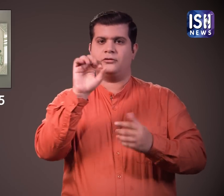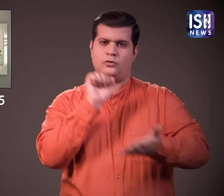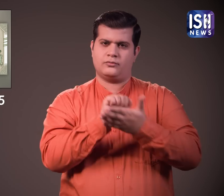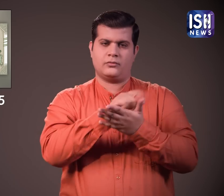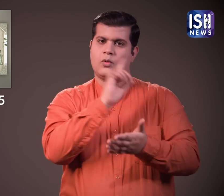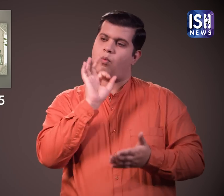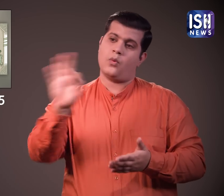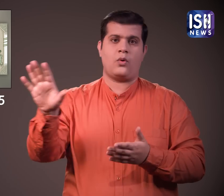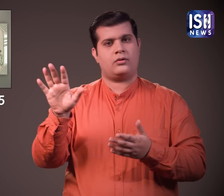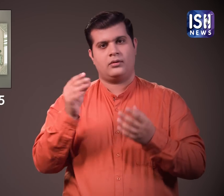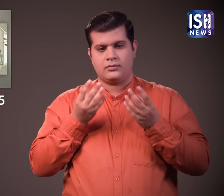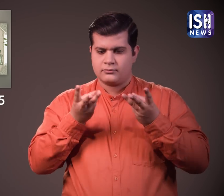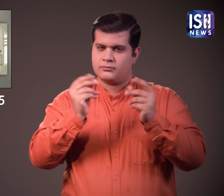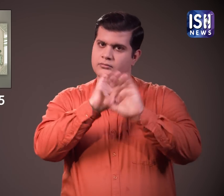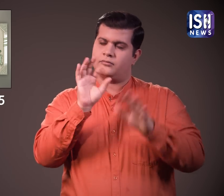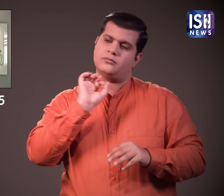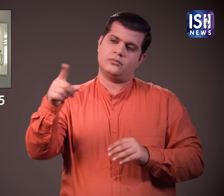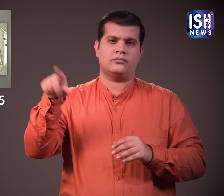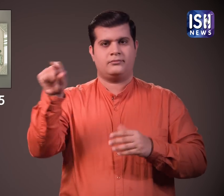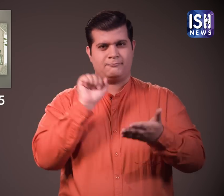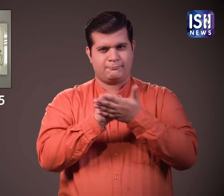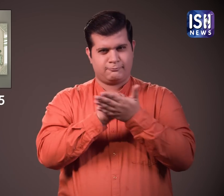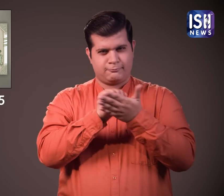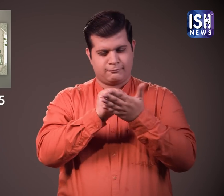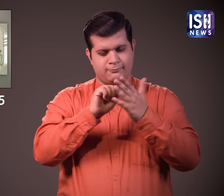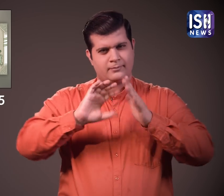संख्या 8810.65 मिलियन नंग थी